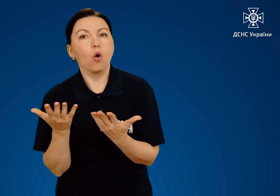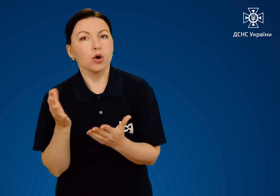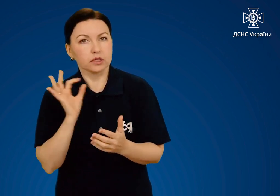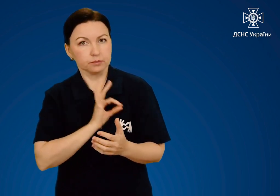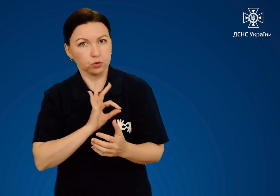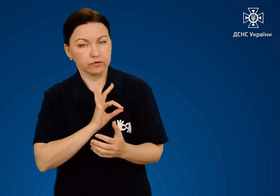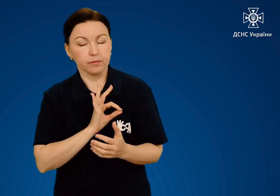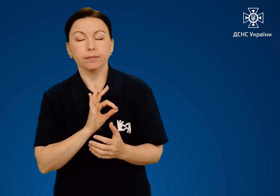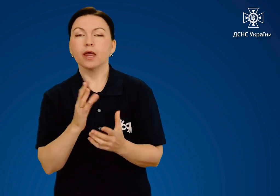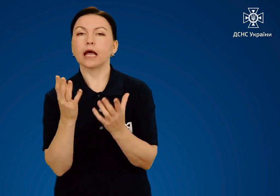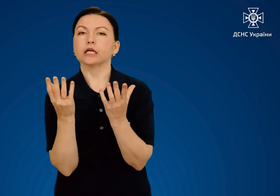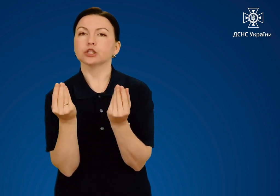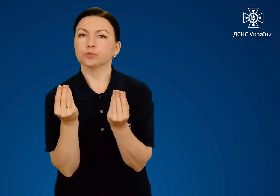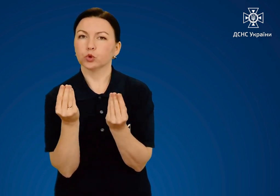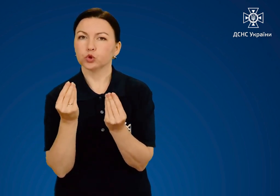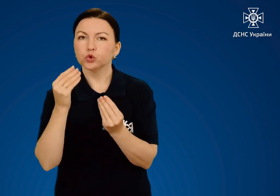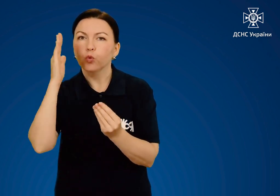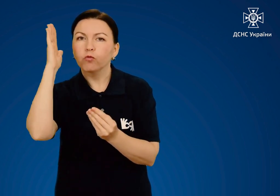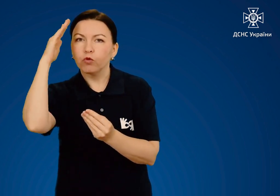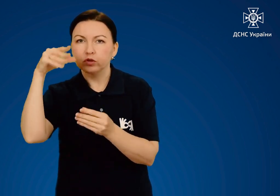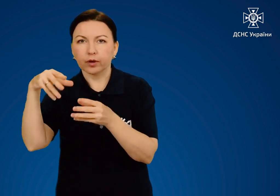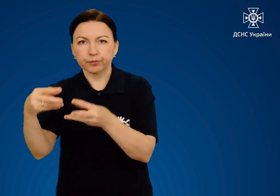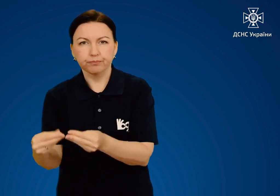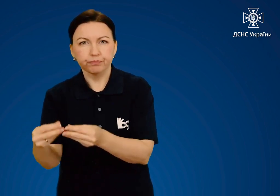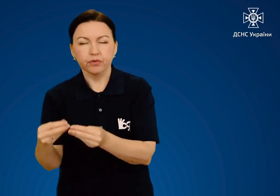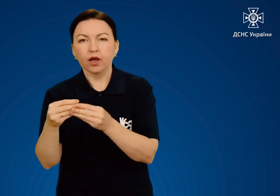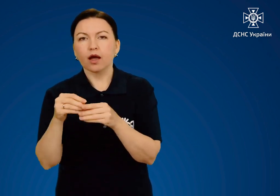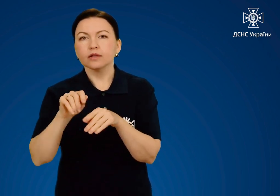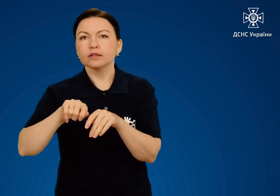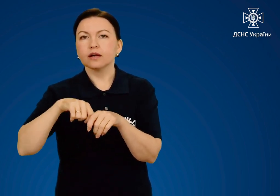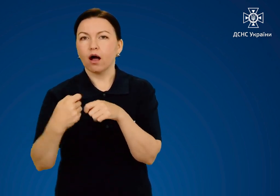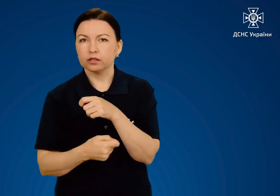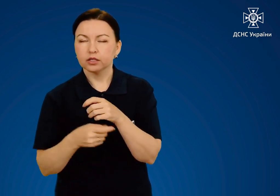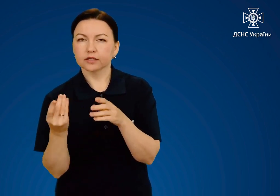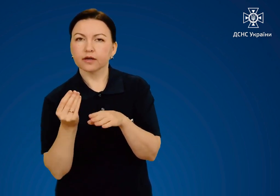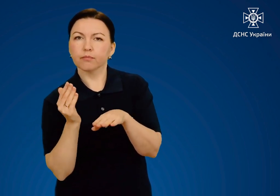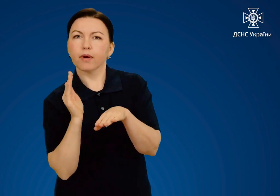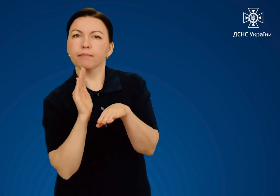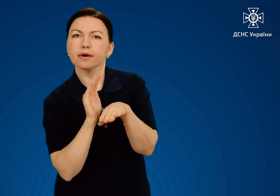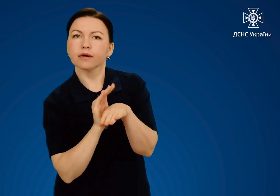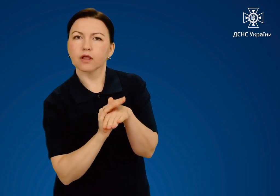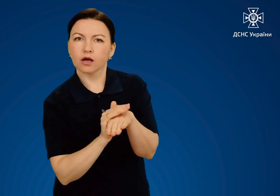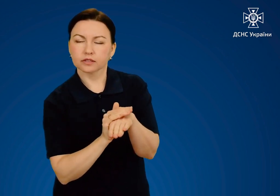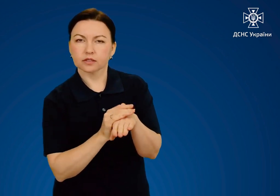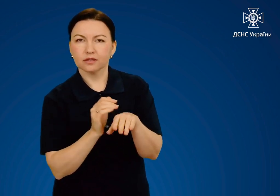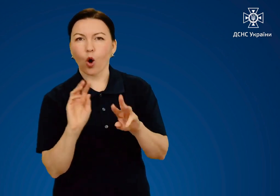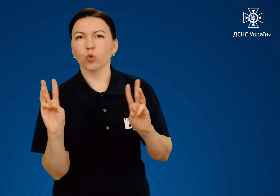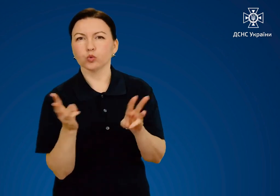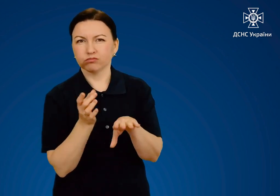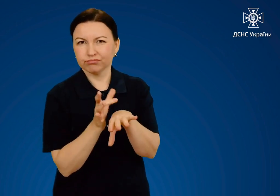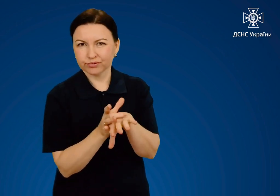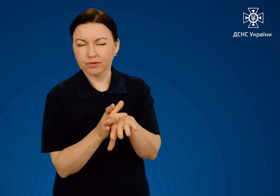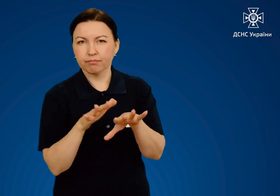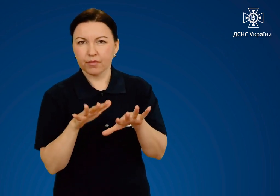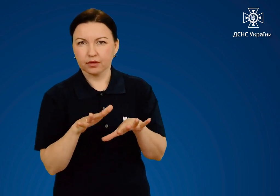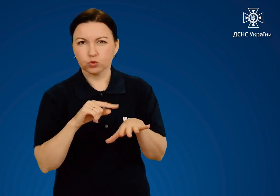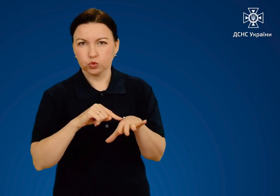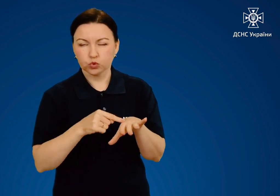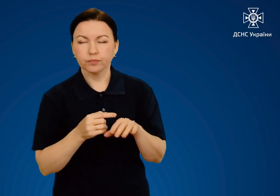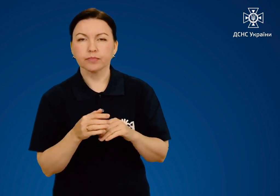потрібно використовувати змочену у воді тканину, яку потрібно прикласти на ушкоджену ділянку.